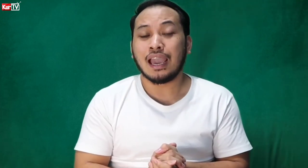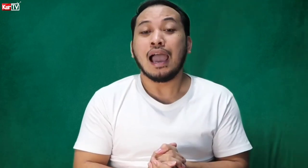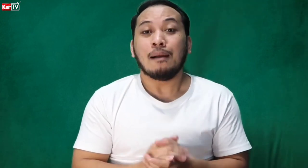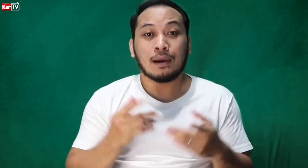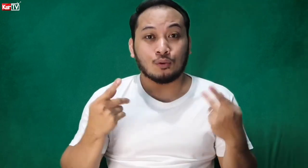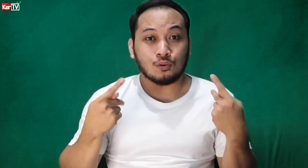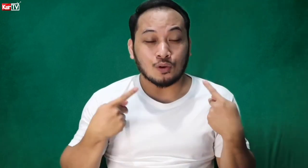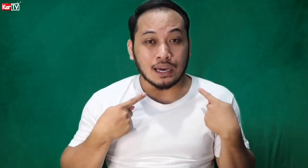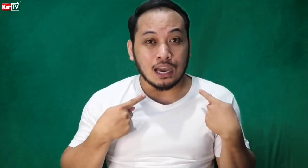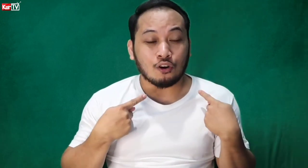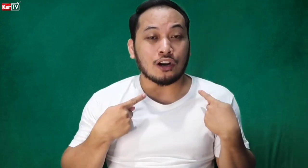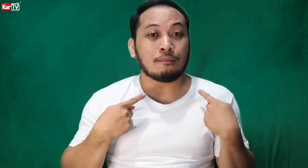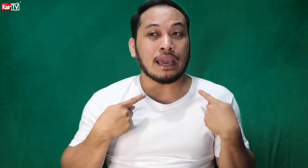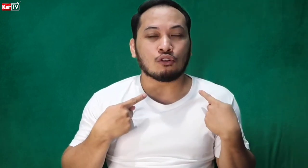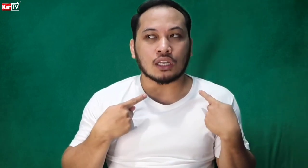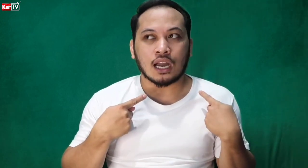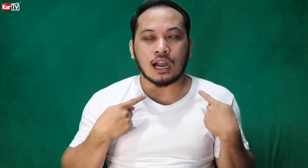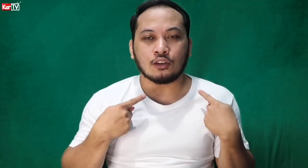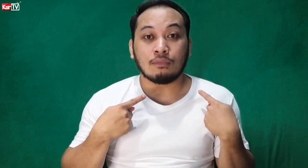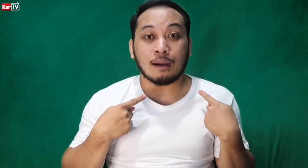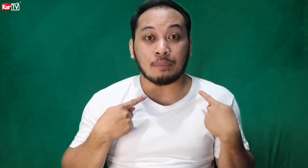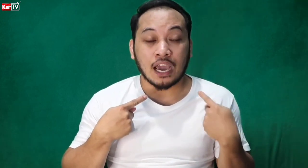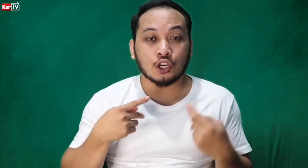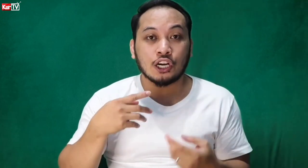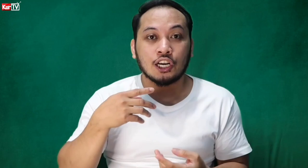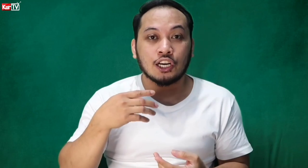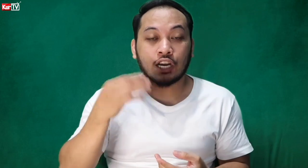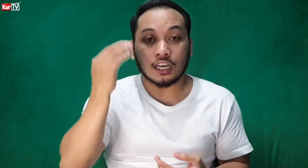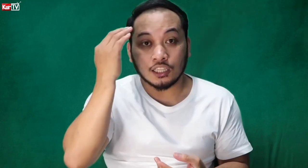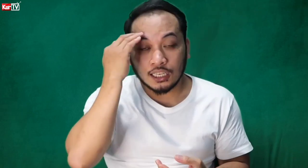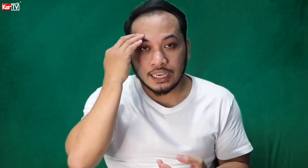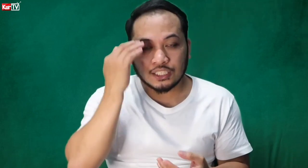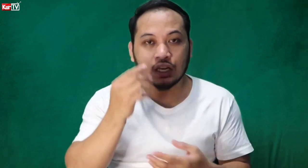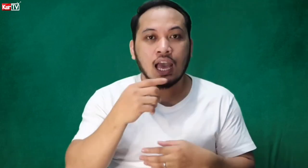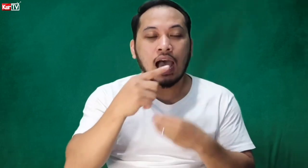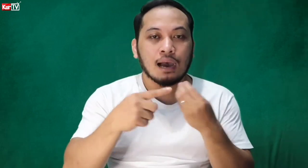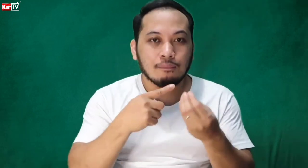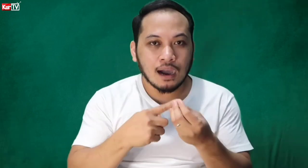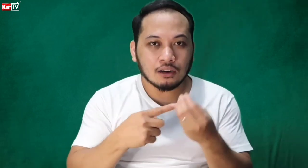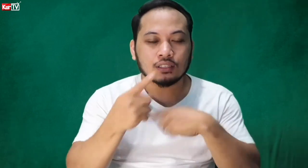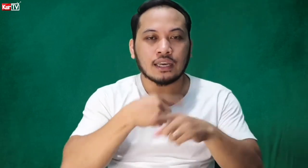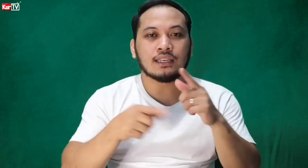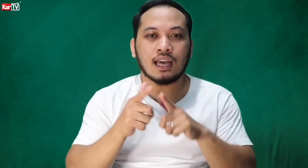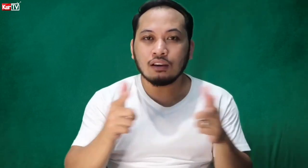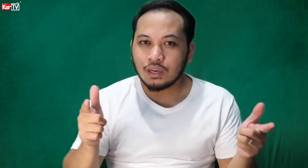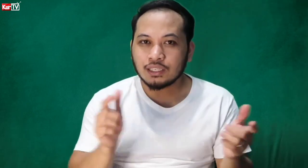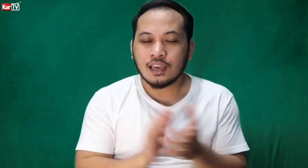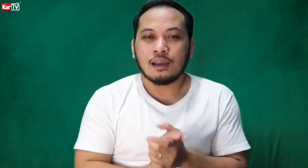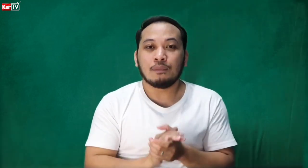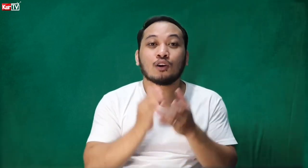marunong ka na or meron kang mga prior knowledge about sign language because